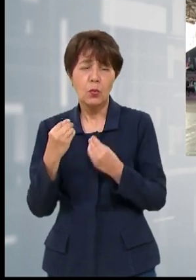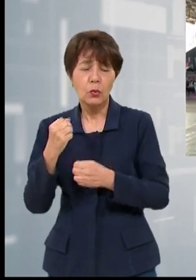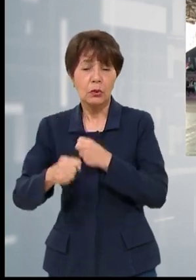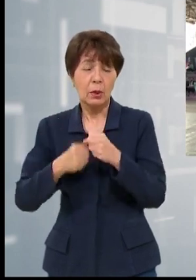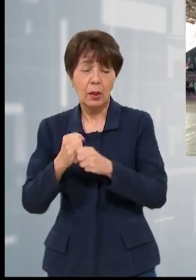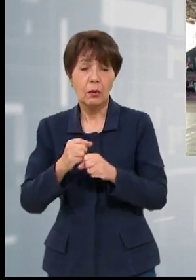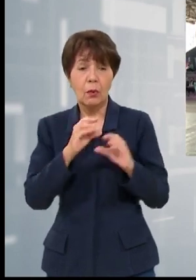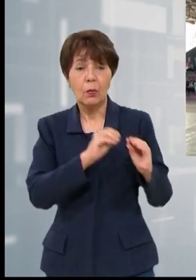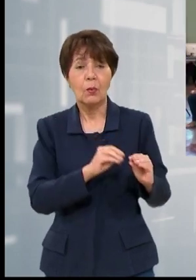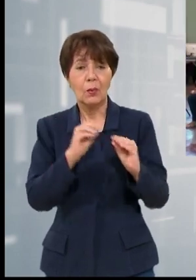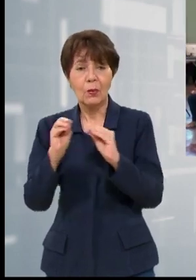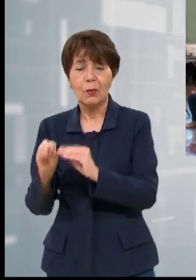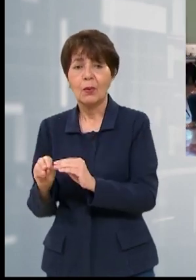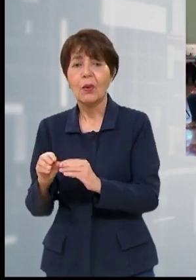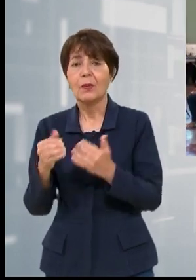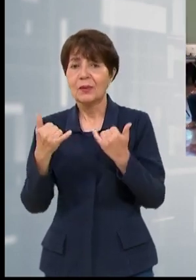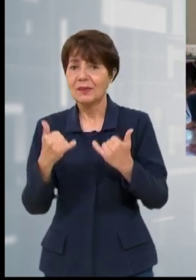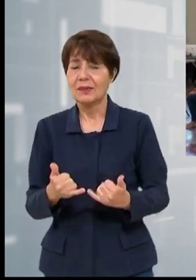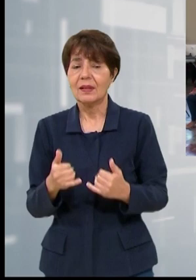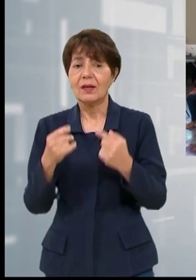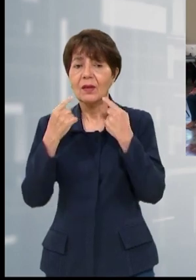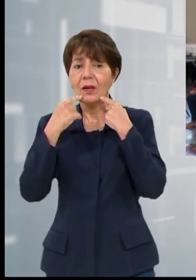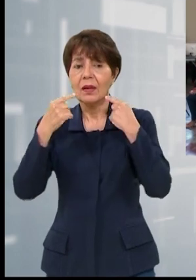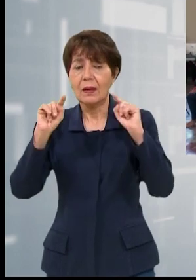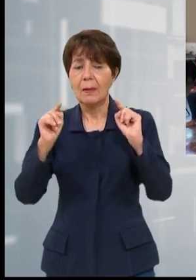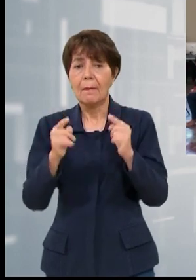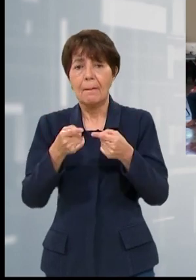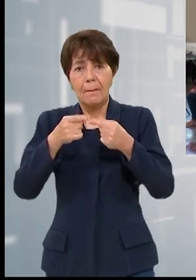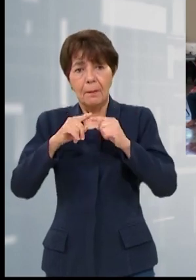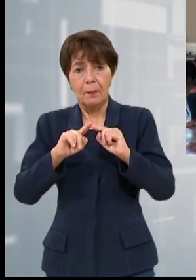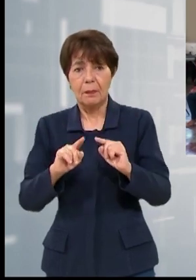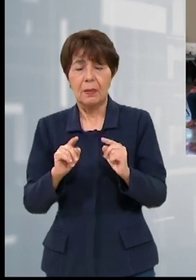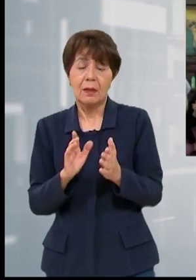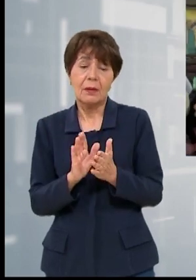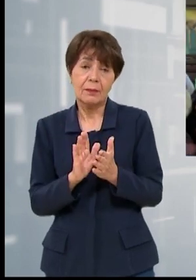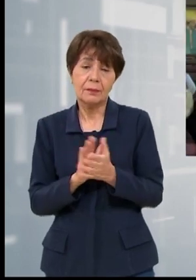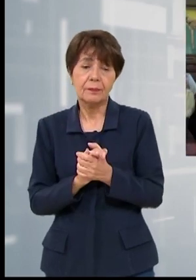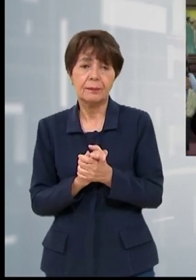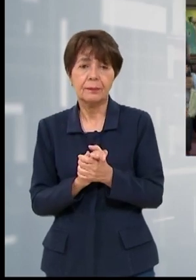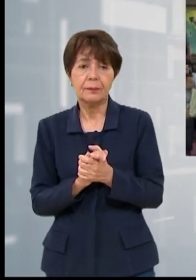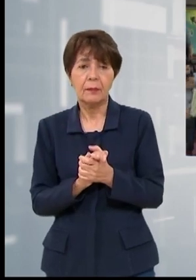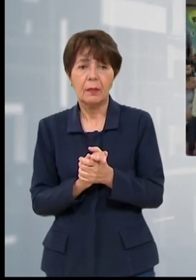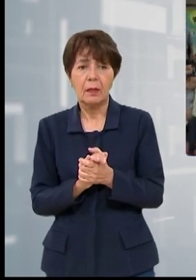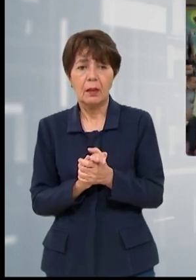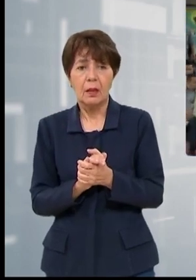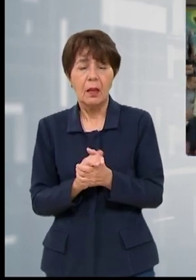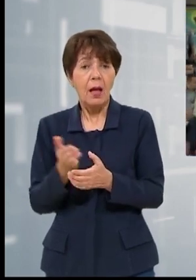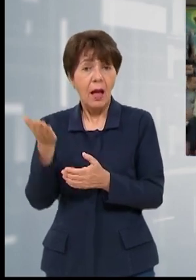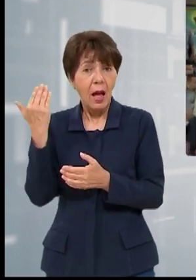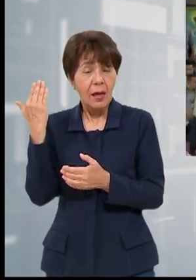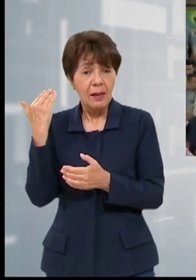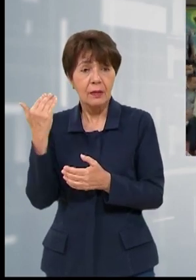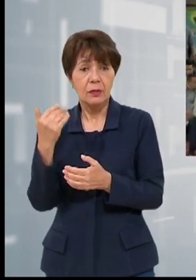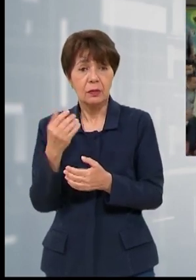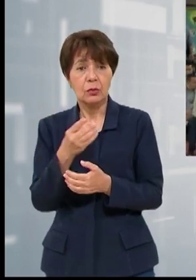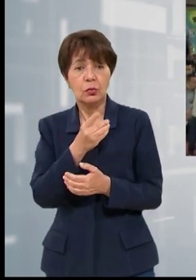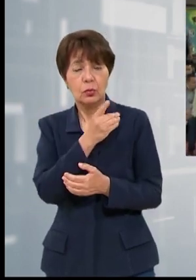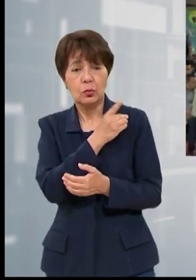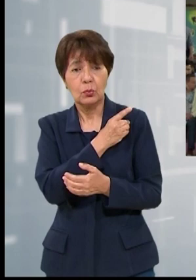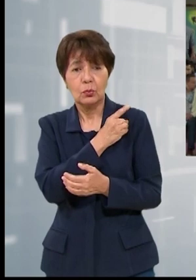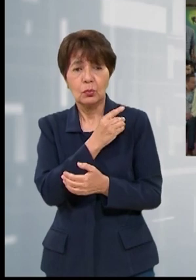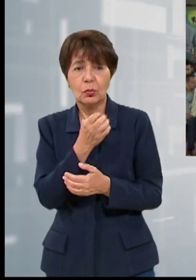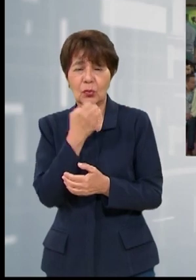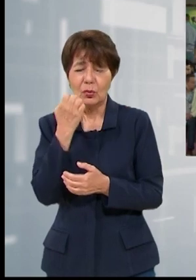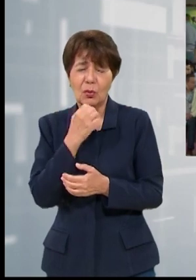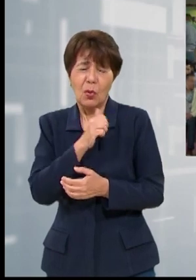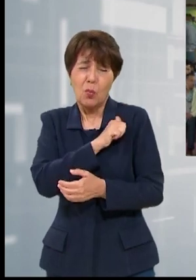traslado, hoy lo pudo concretar, pero sacrificando su cargo anterior. En la dirección quedaban escuelas un poco